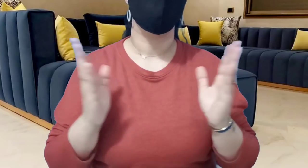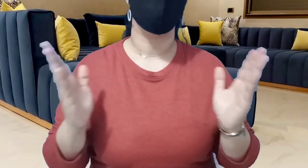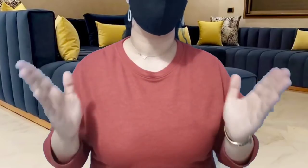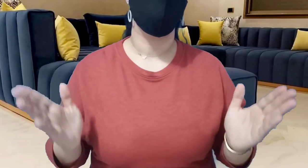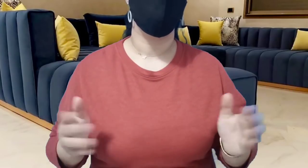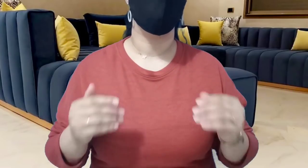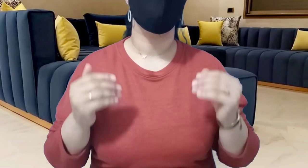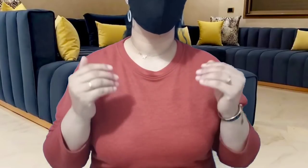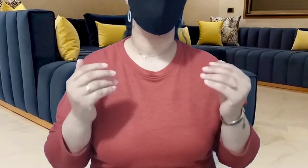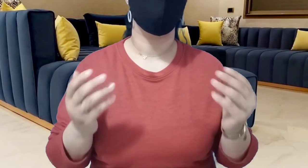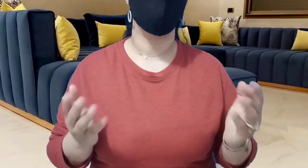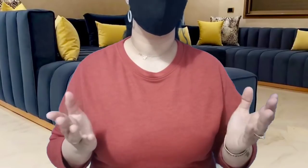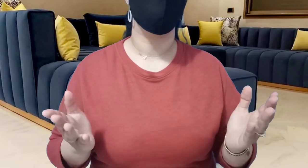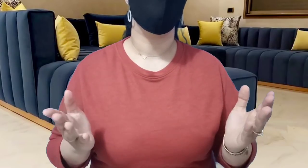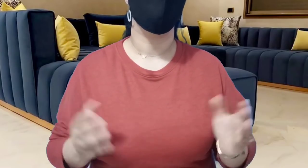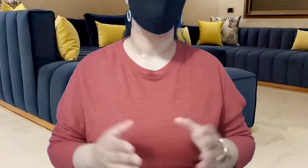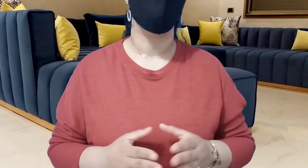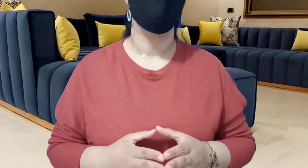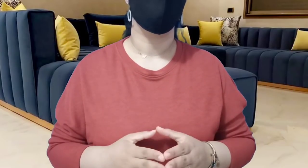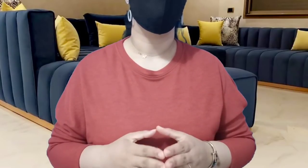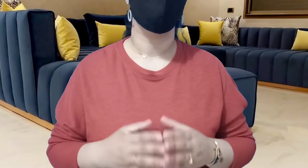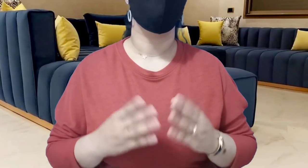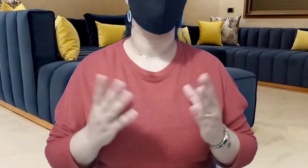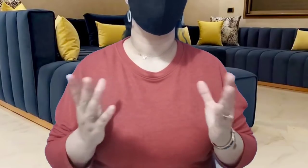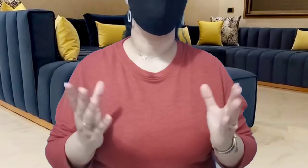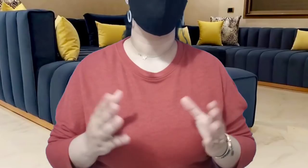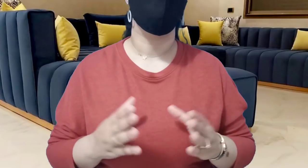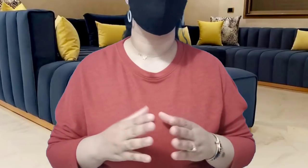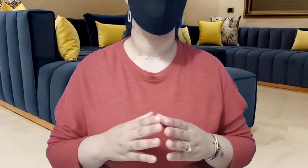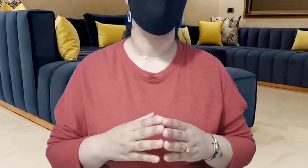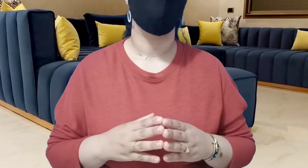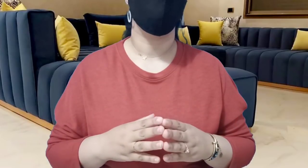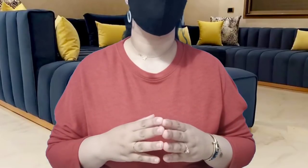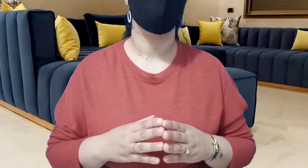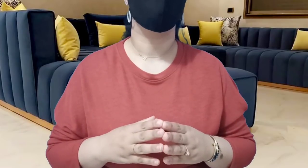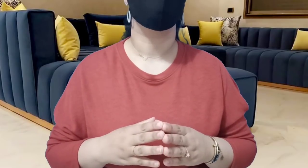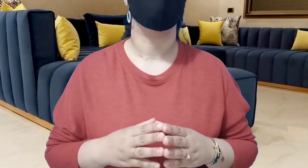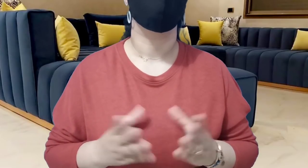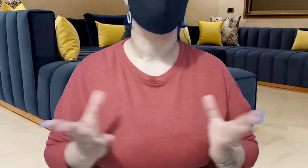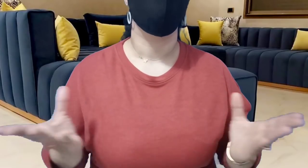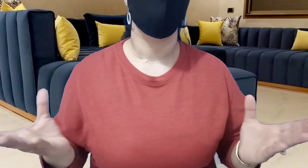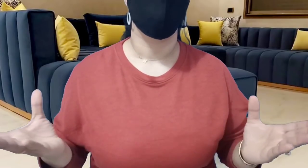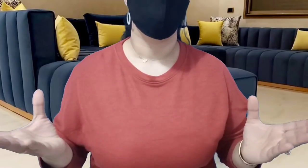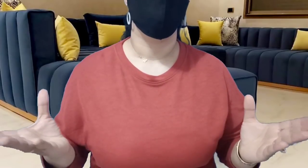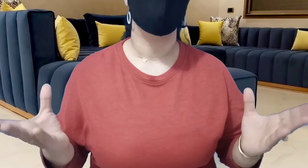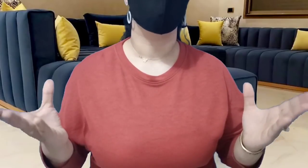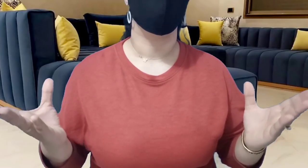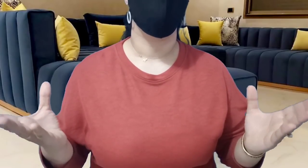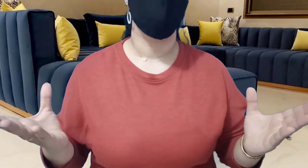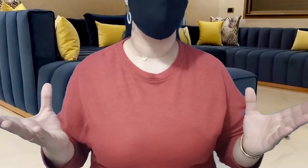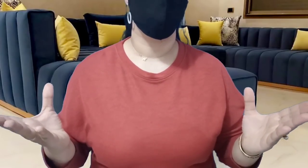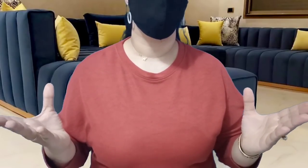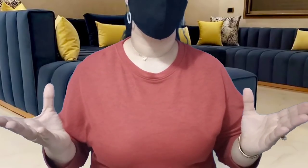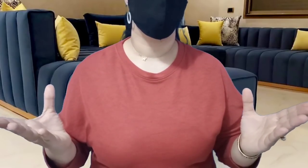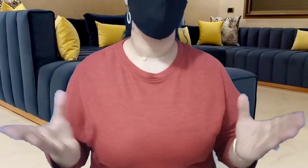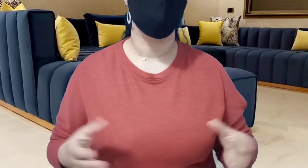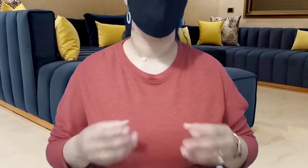وناجات أمي ميلودا الزوج ديال أمي ميلودا الله يخليه ليك والله يشافيه